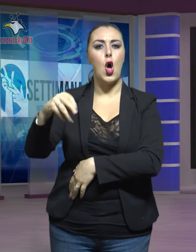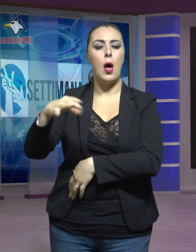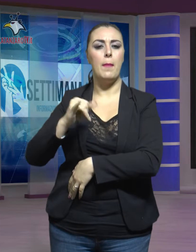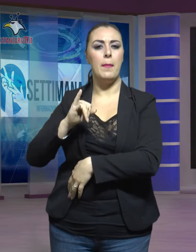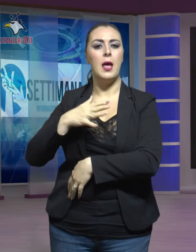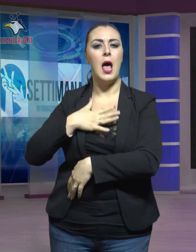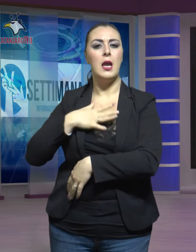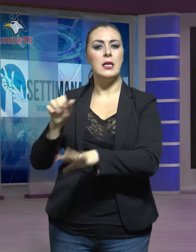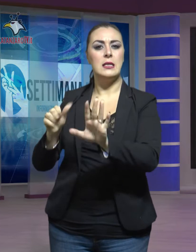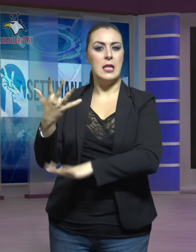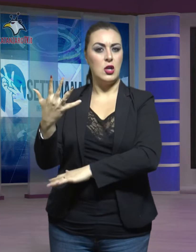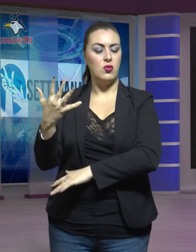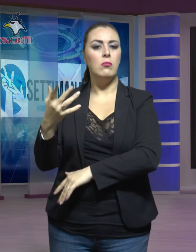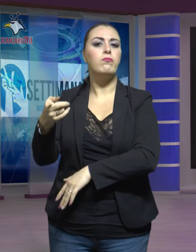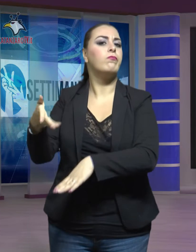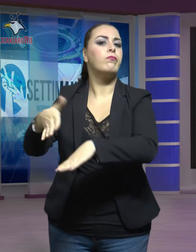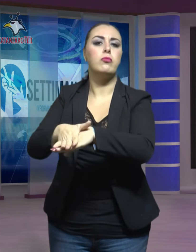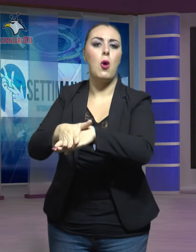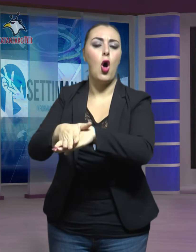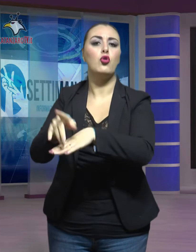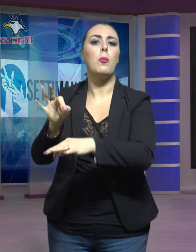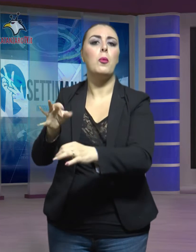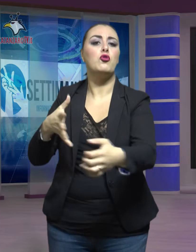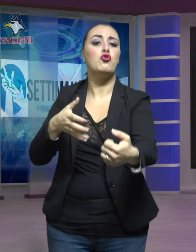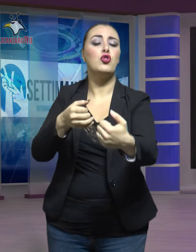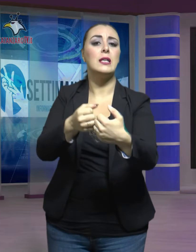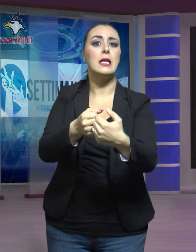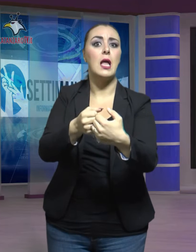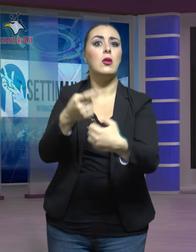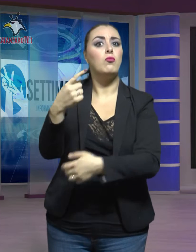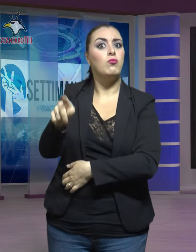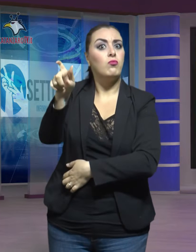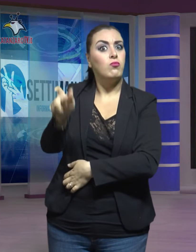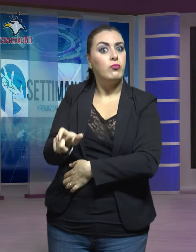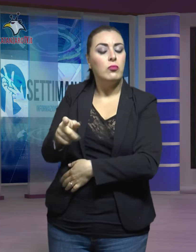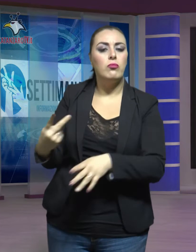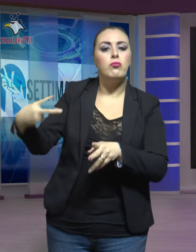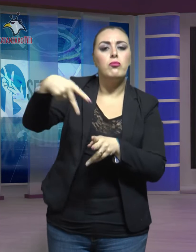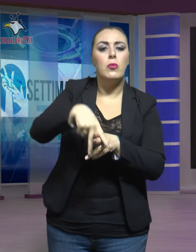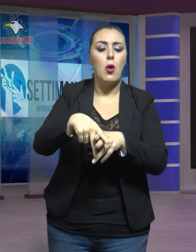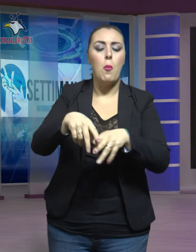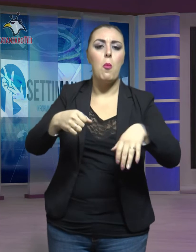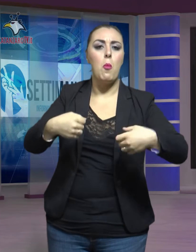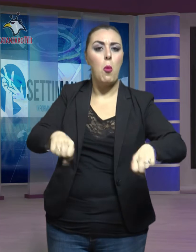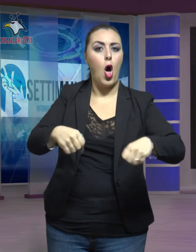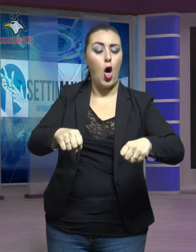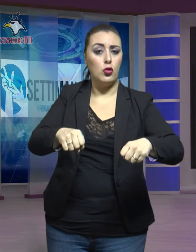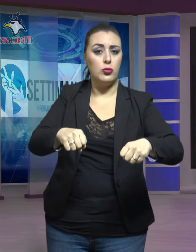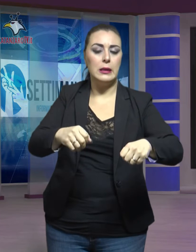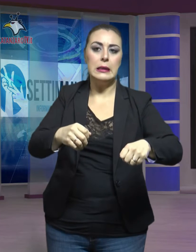in un incidente stradale mentre era alla guida del suo scooter. A nulla sono valsi